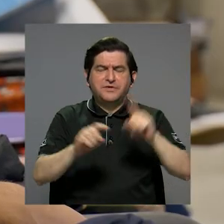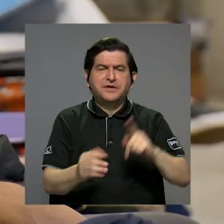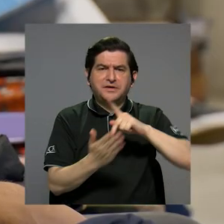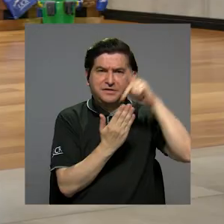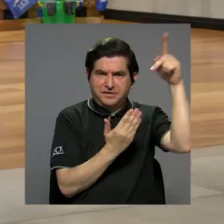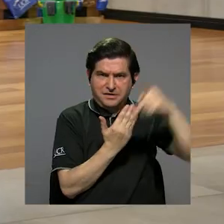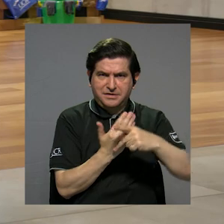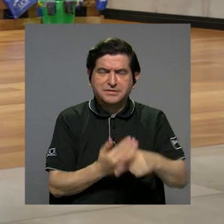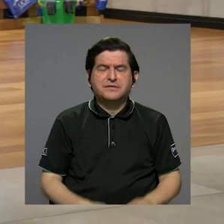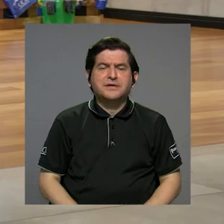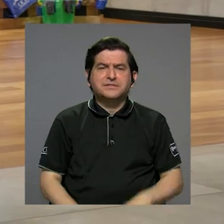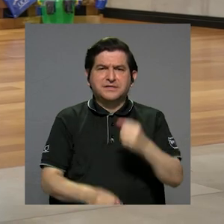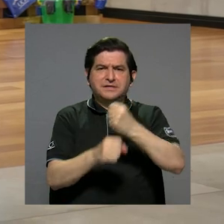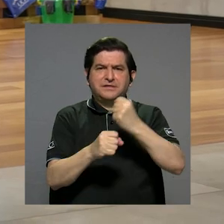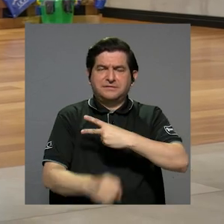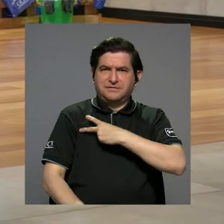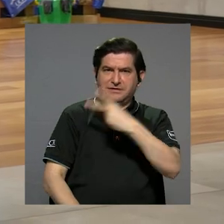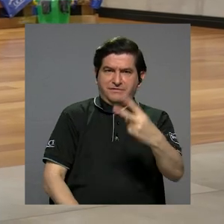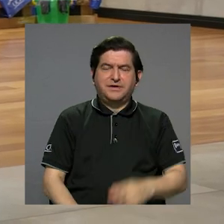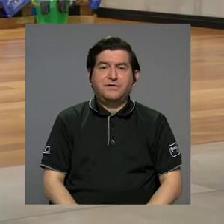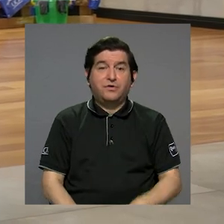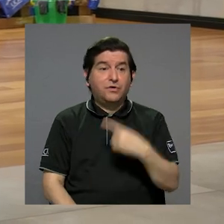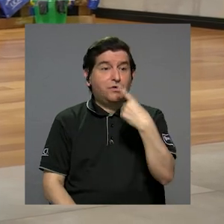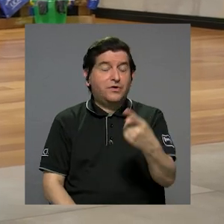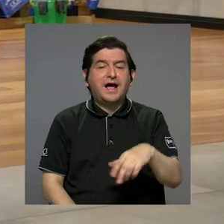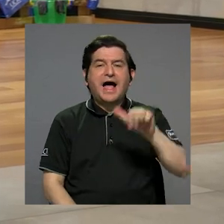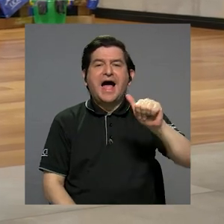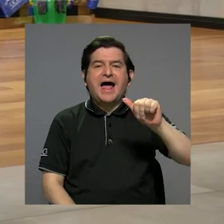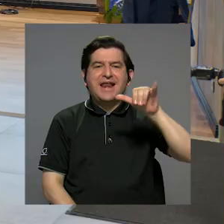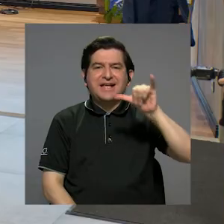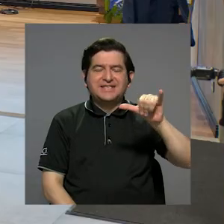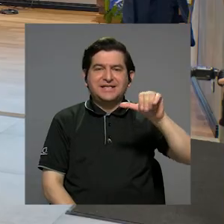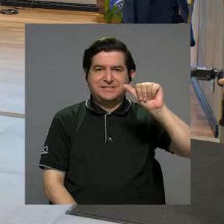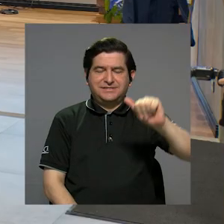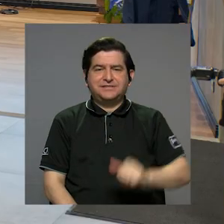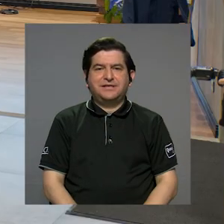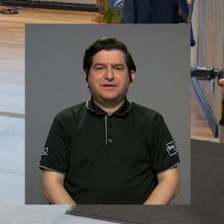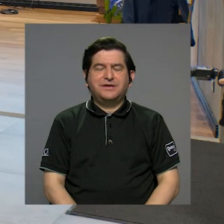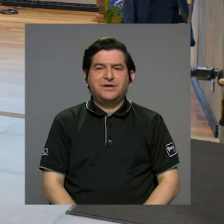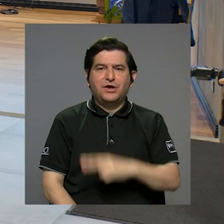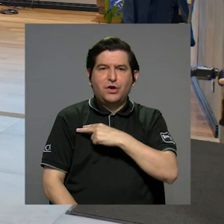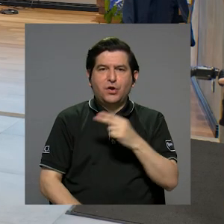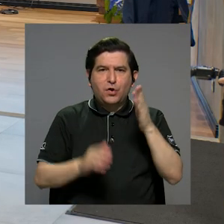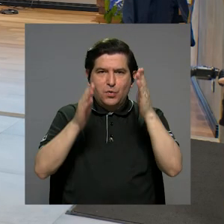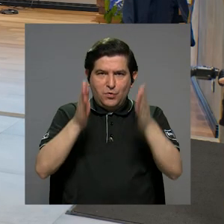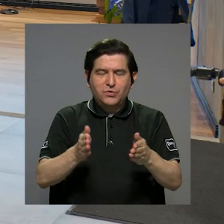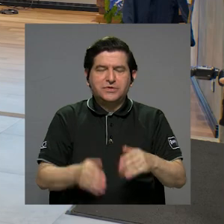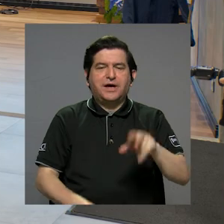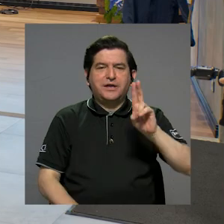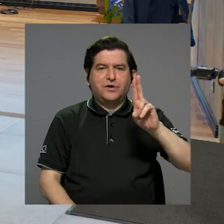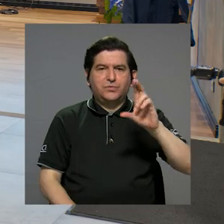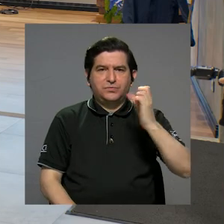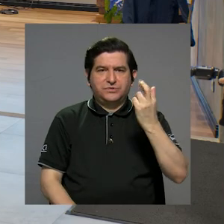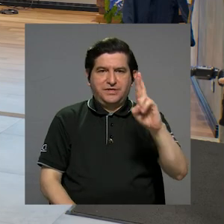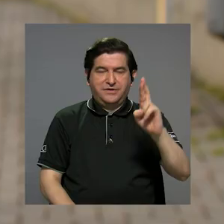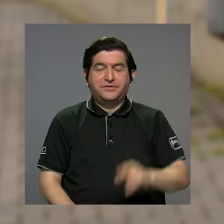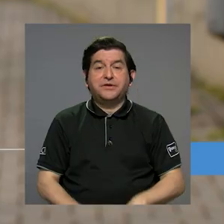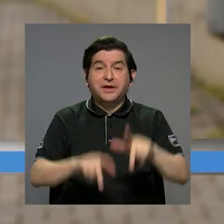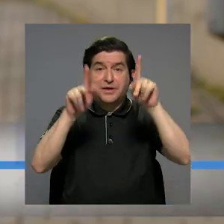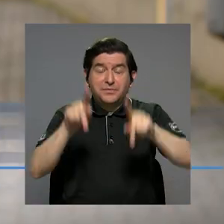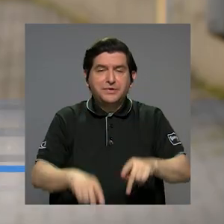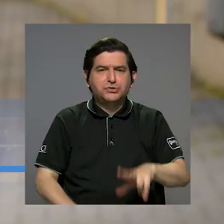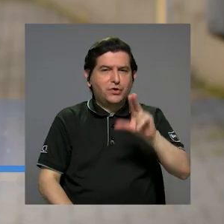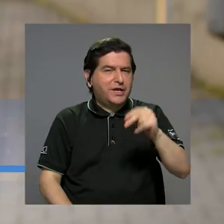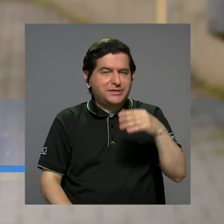programas que ofrece el voluntariado. Así lo menciona Anayensi Alvarado, voluntaria de la UCR. Para quienes